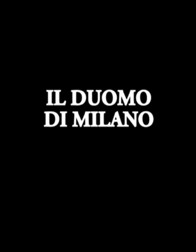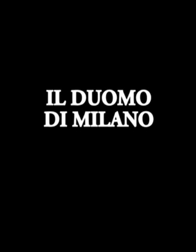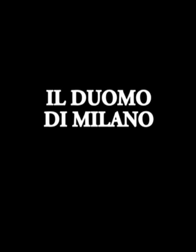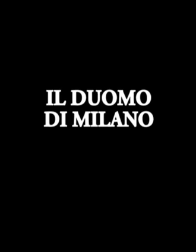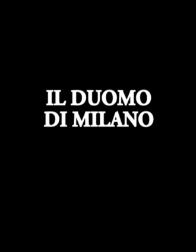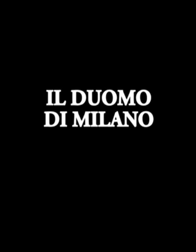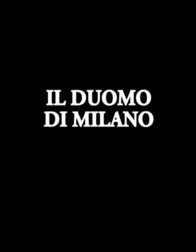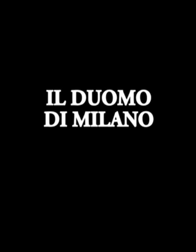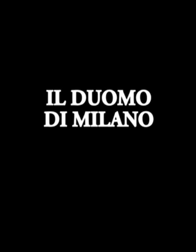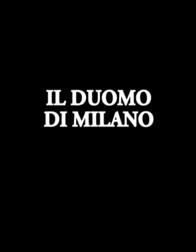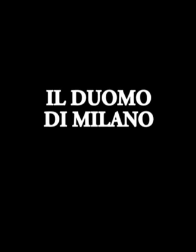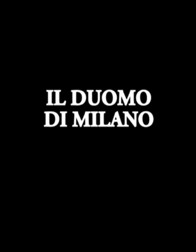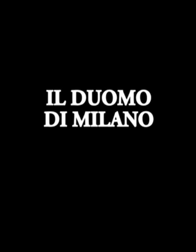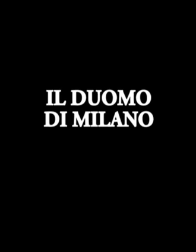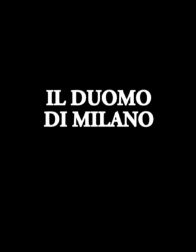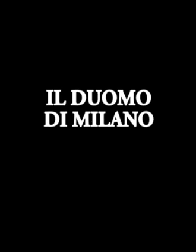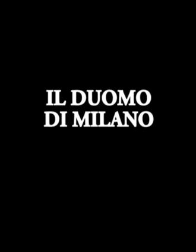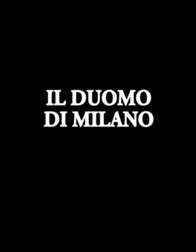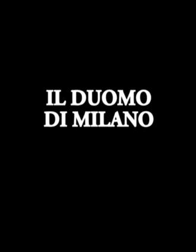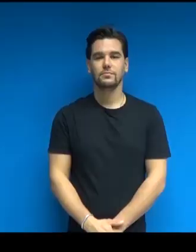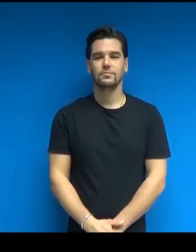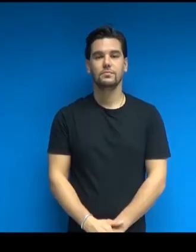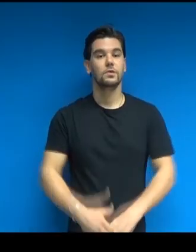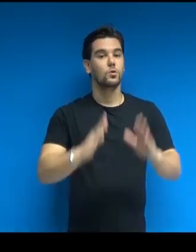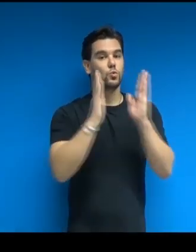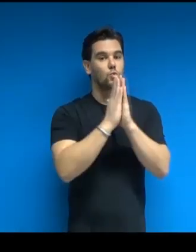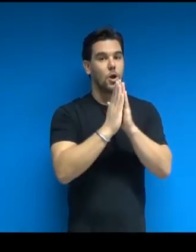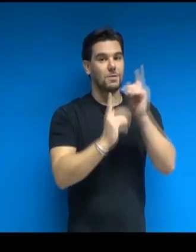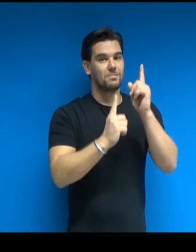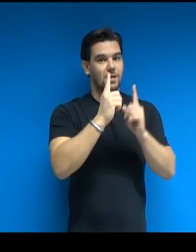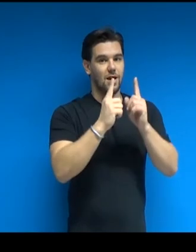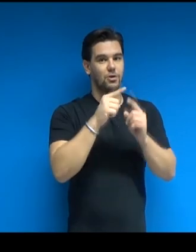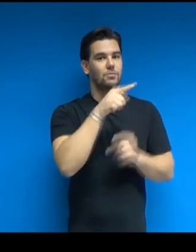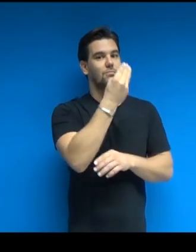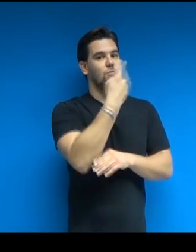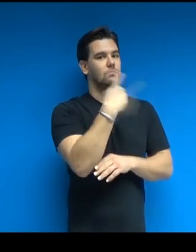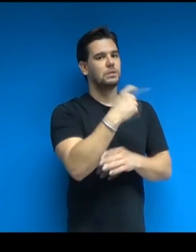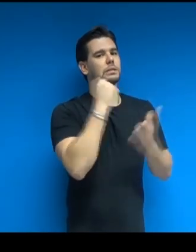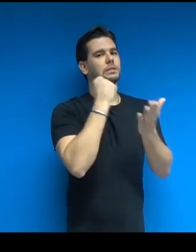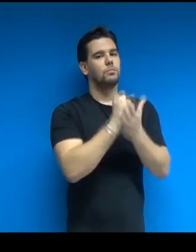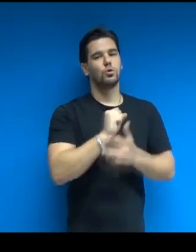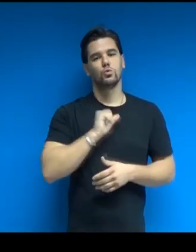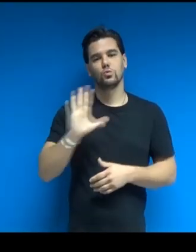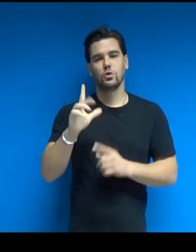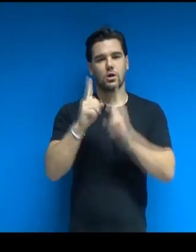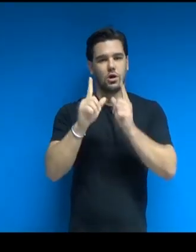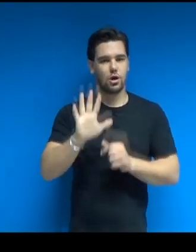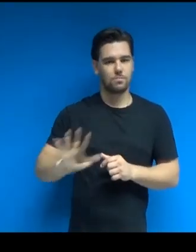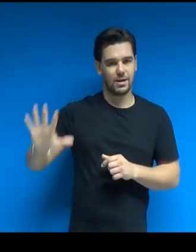del capoluogo Lombardo, con la sua madonnina, raggiunge 108,50